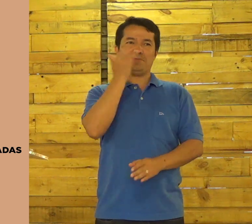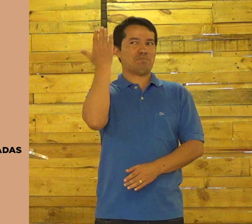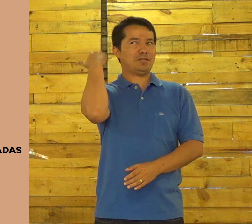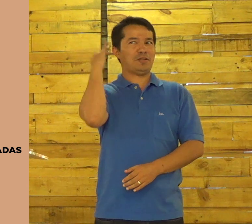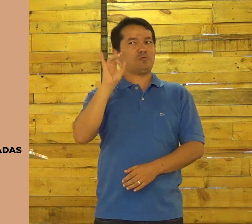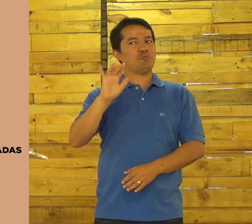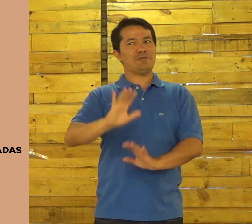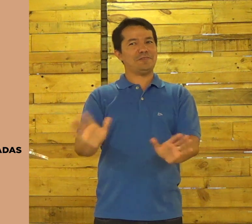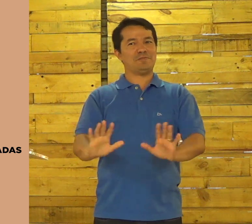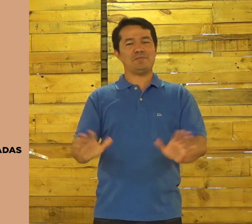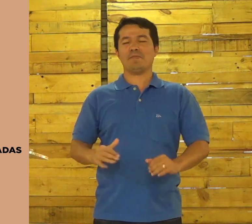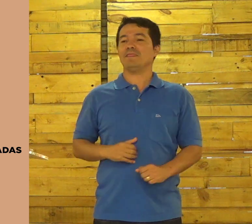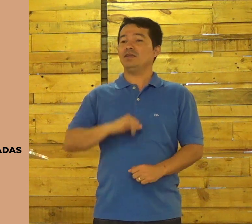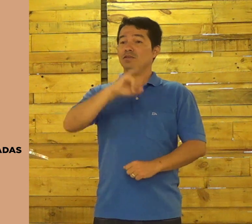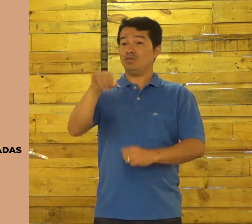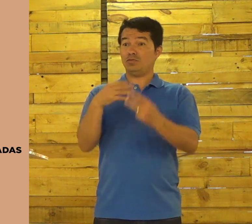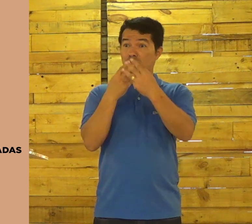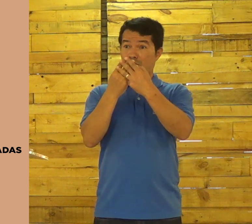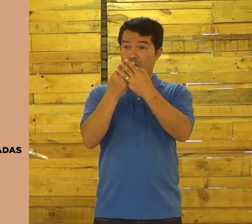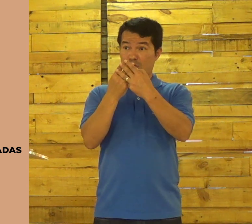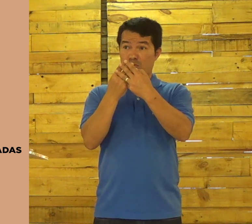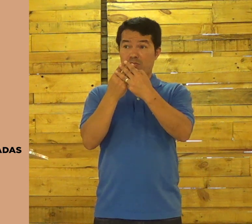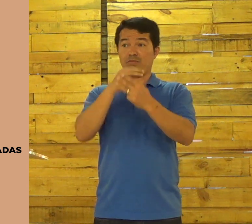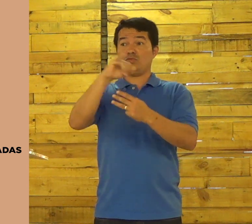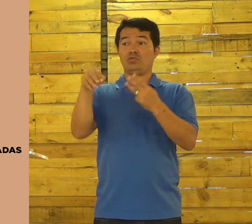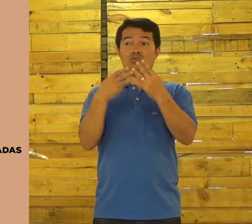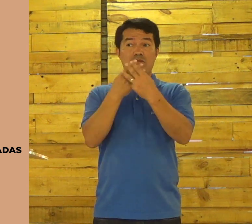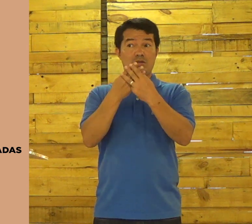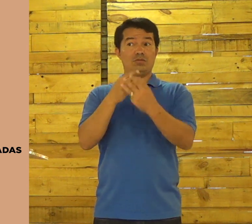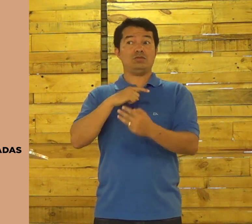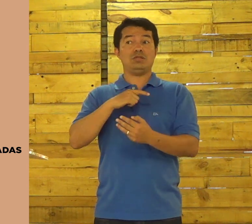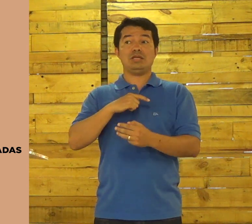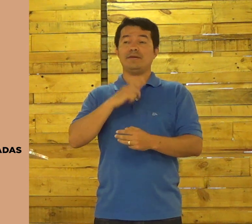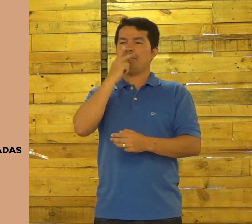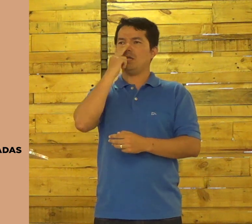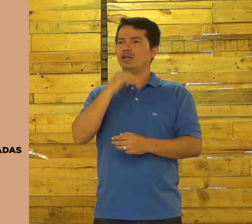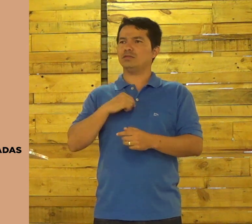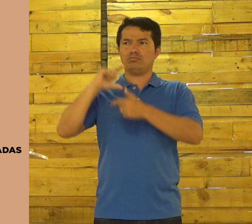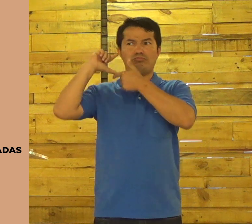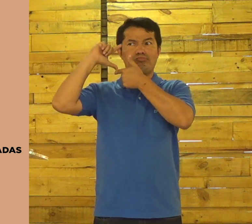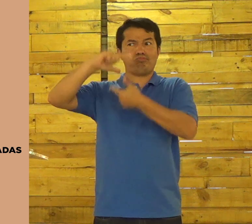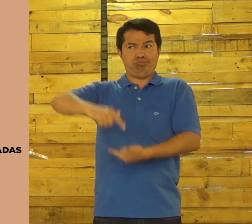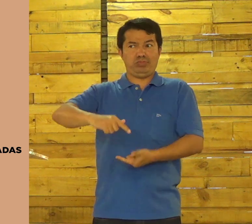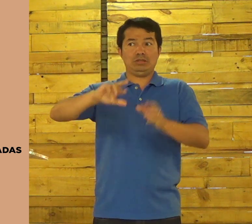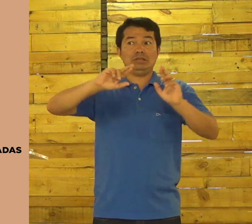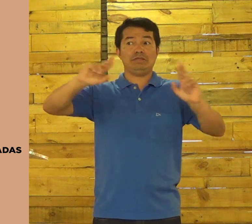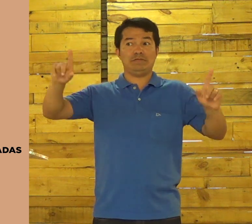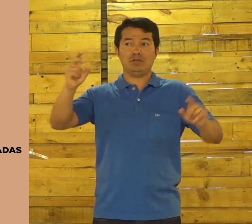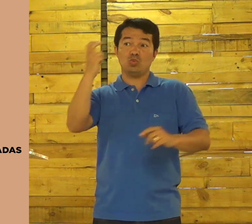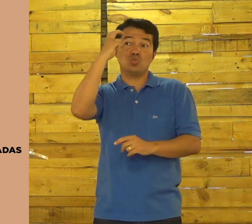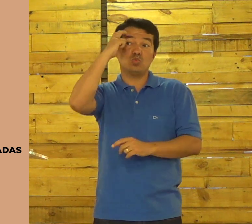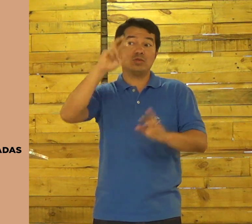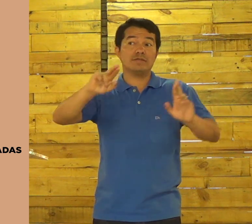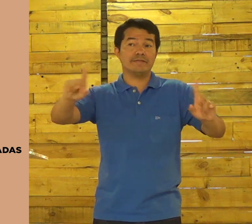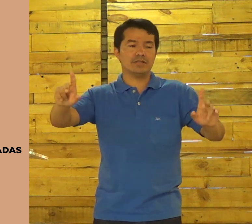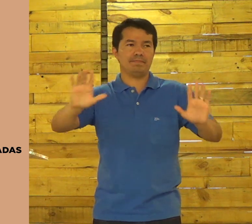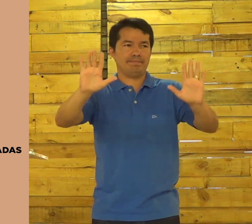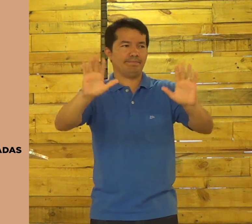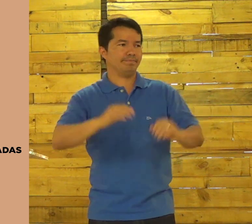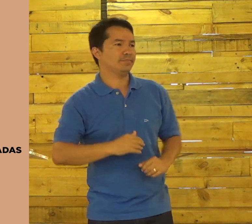Hoje, é diferente. Mas no passado, a atração de um laico era diferente. É uma